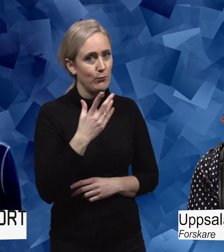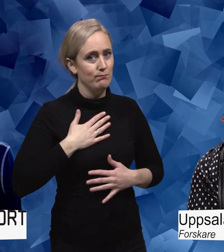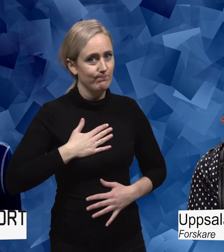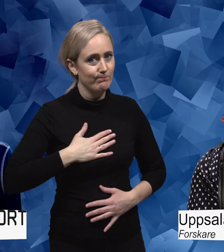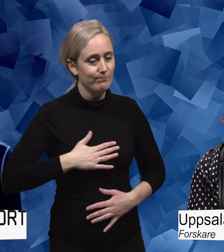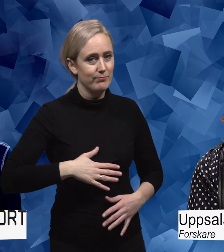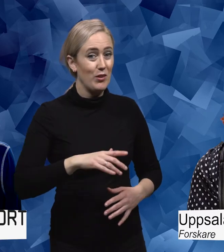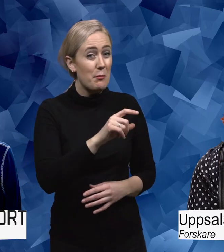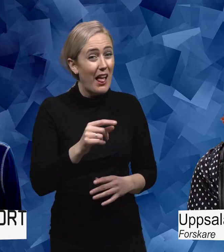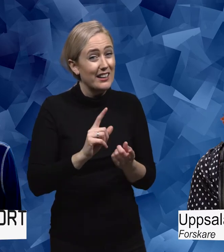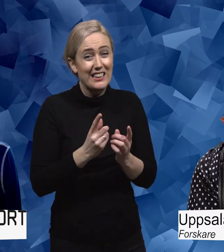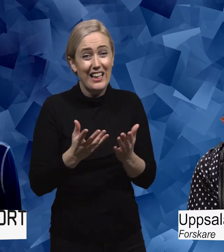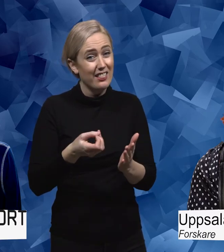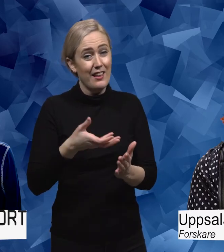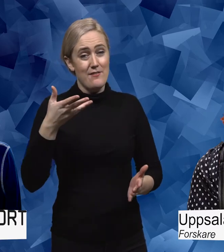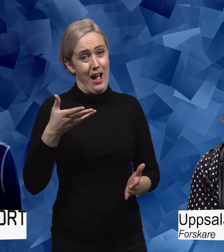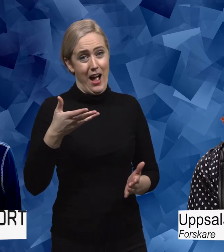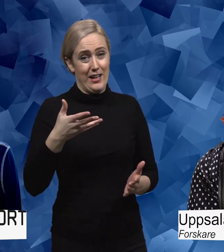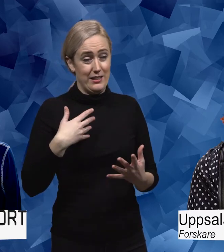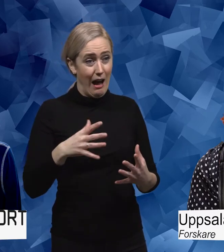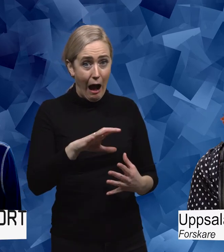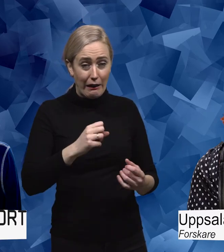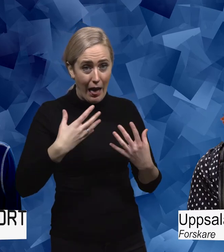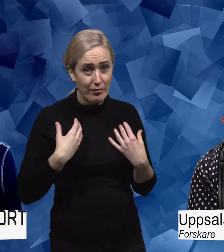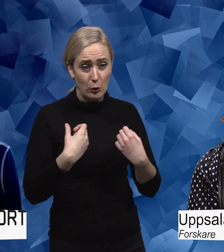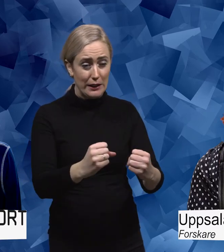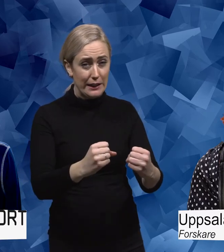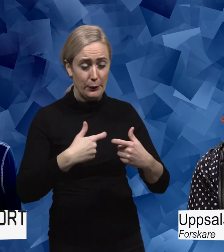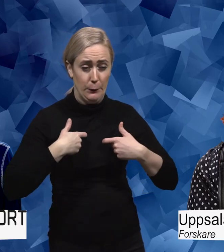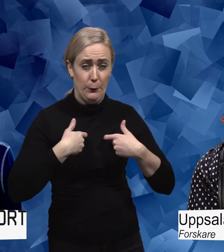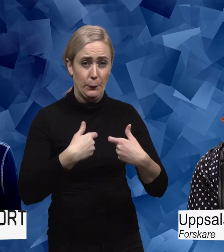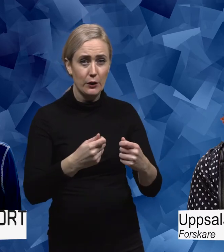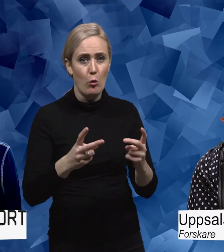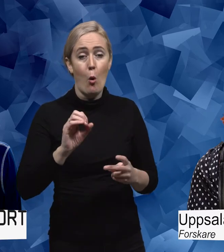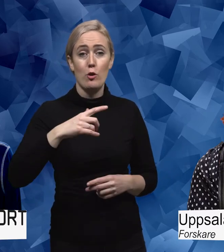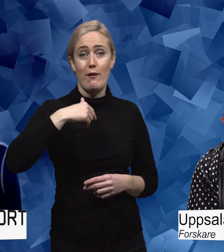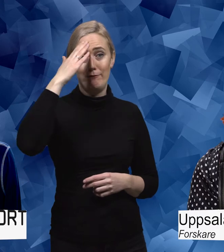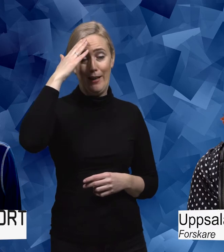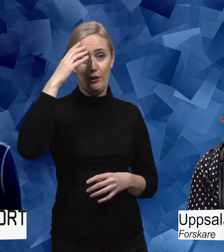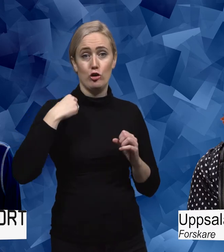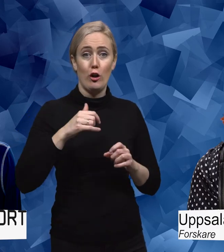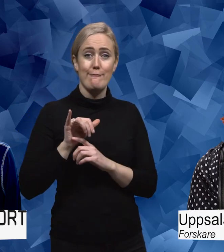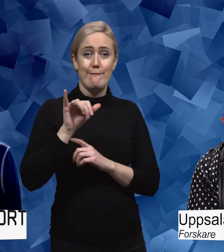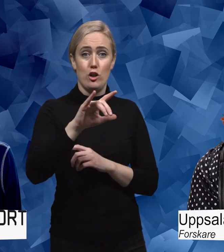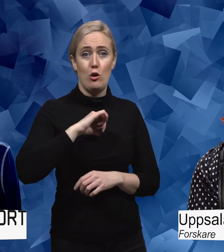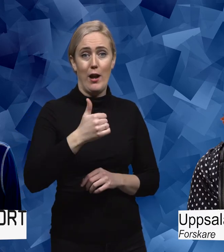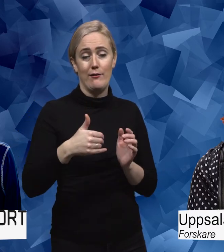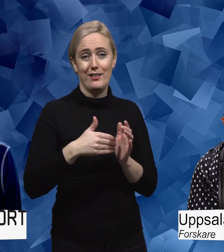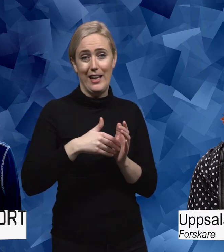så att det inte är värt att lägga sin energi på att göra en sån sak. Om jag vet att jag ska flyga till Östersund själv och behöver gå mycket. Då måste jag